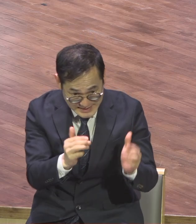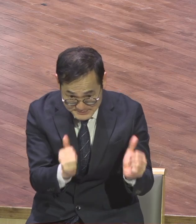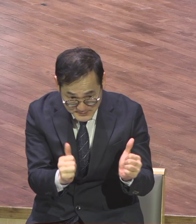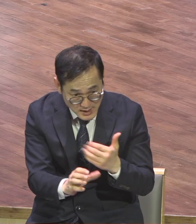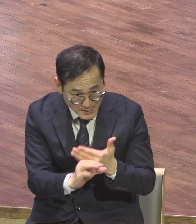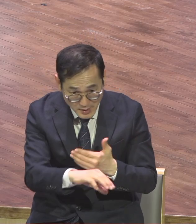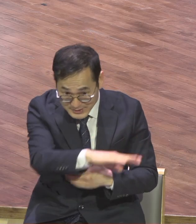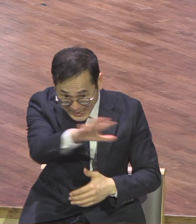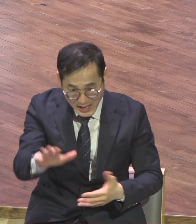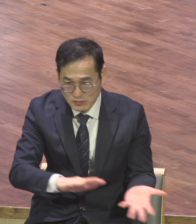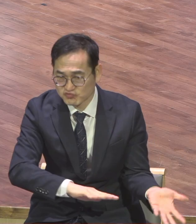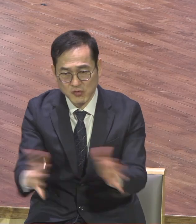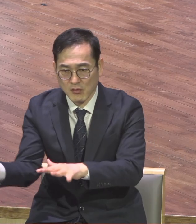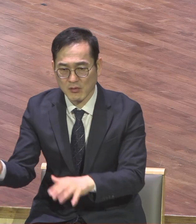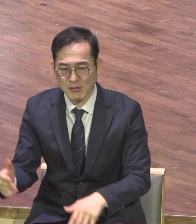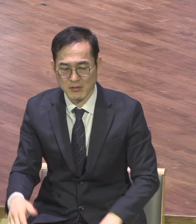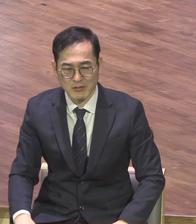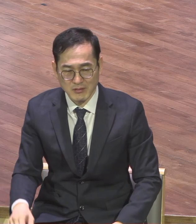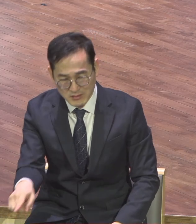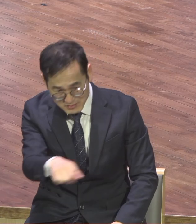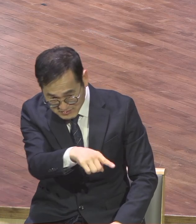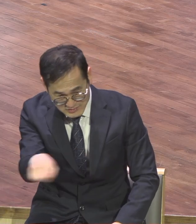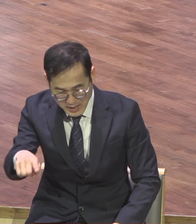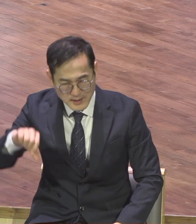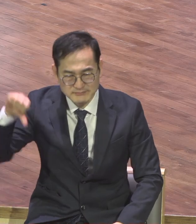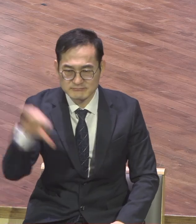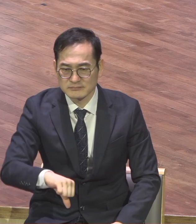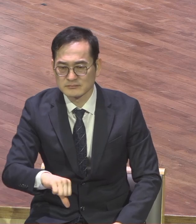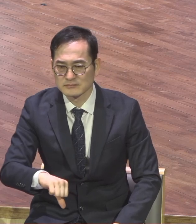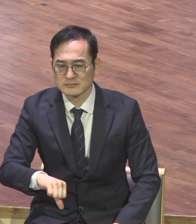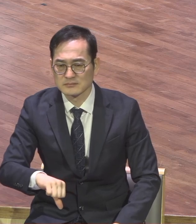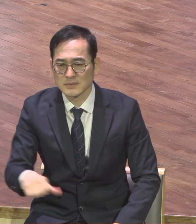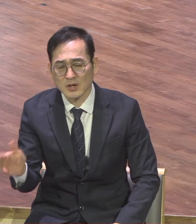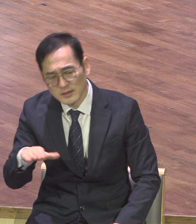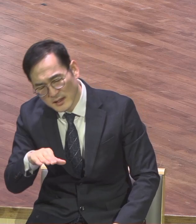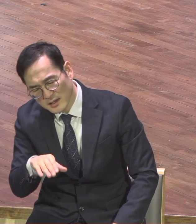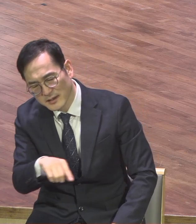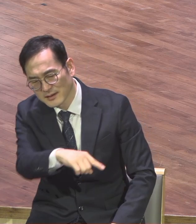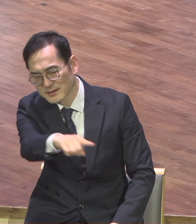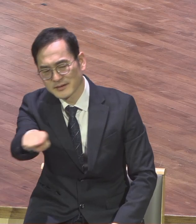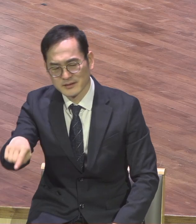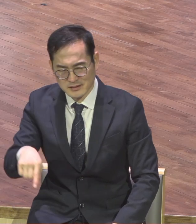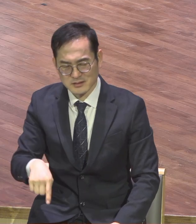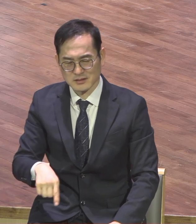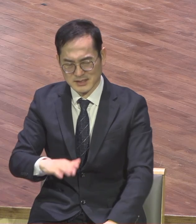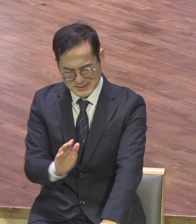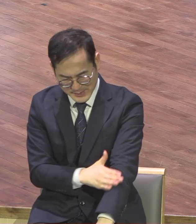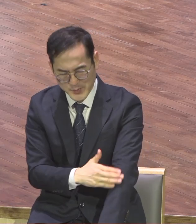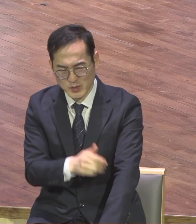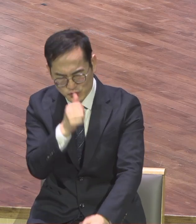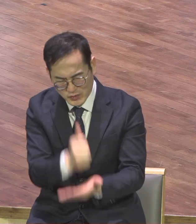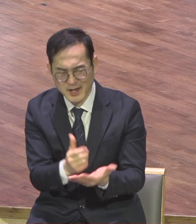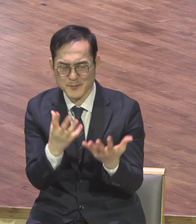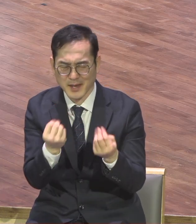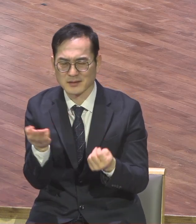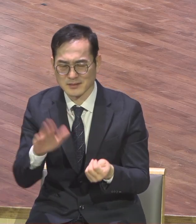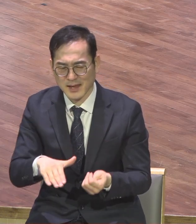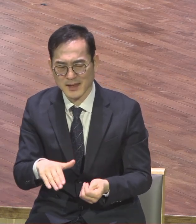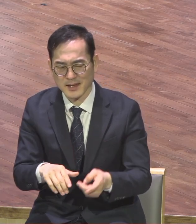잘못을 판단하지 않으시고 어떻게 해요 깨닫도록 오래 참고 기다리세요